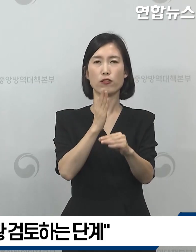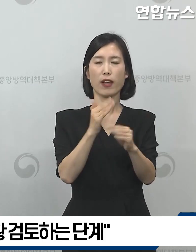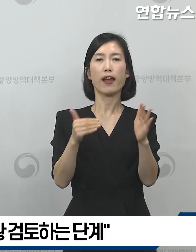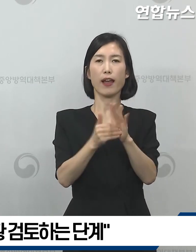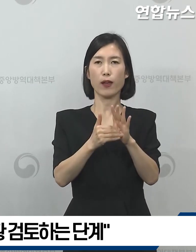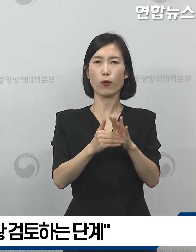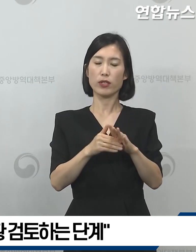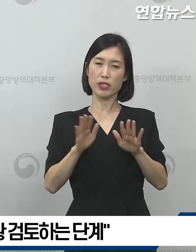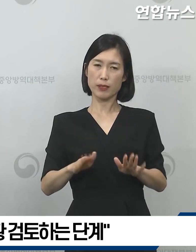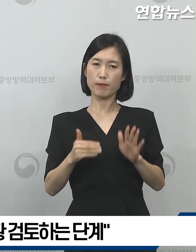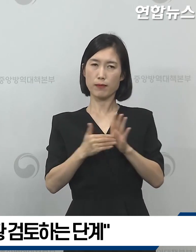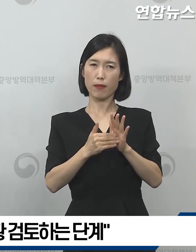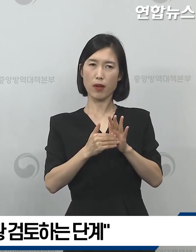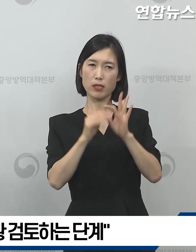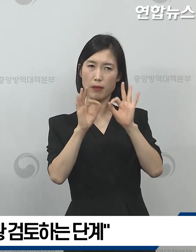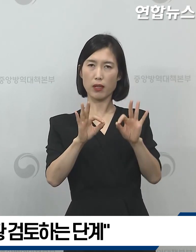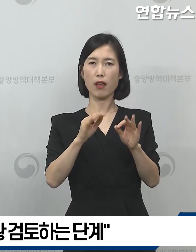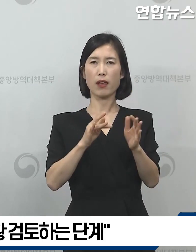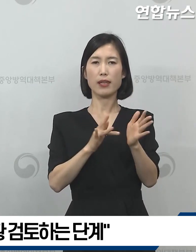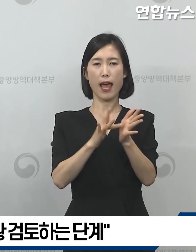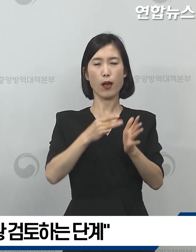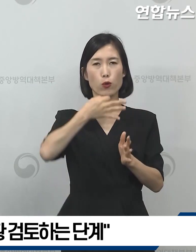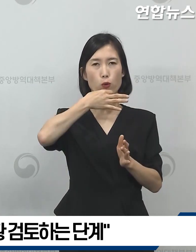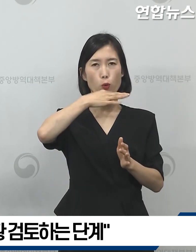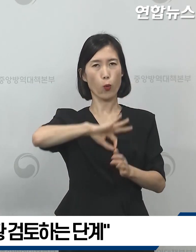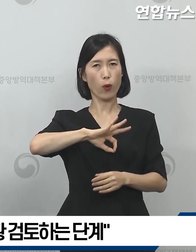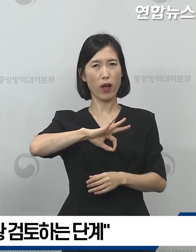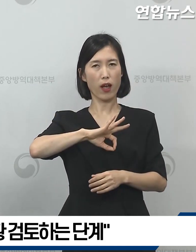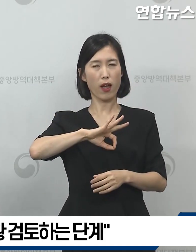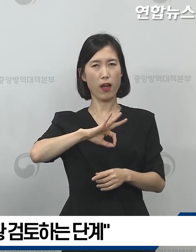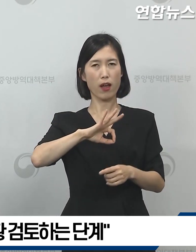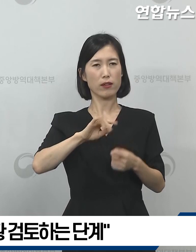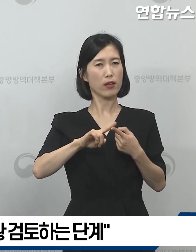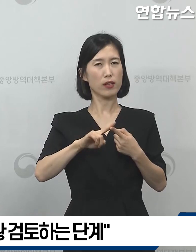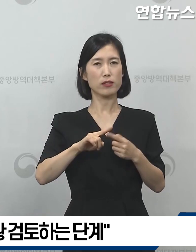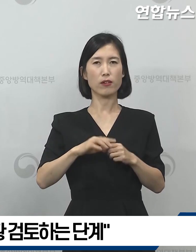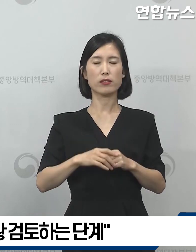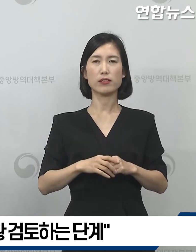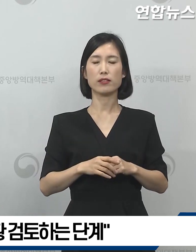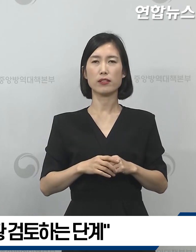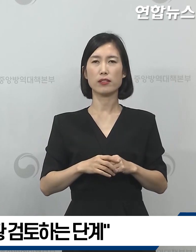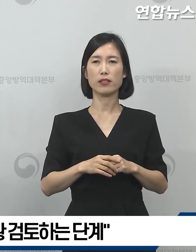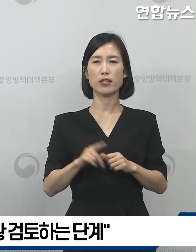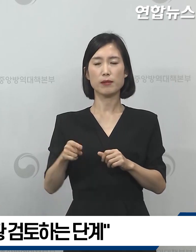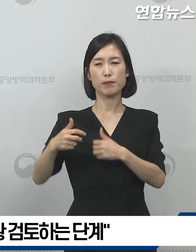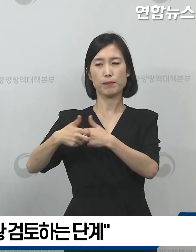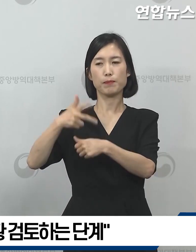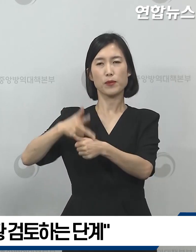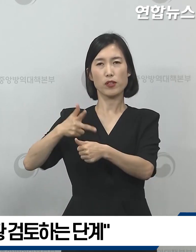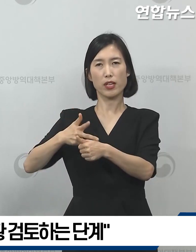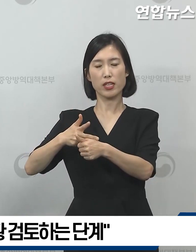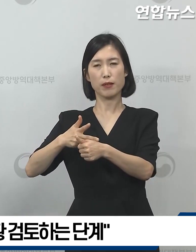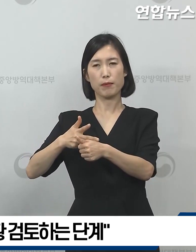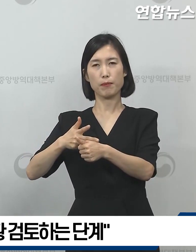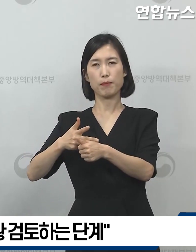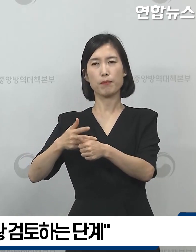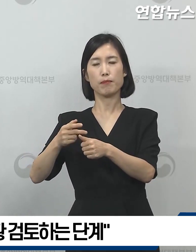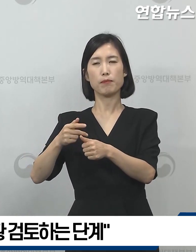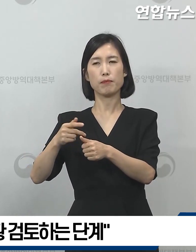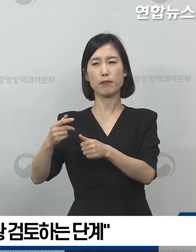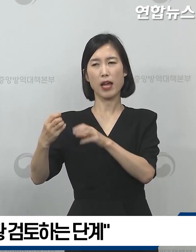현재까지로는 아직은 효과에 대해서는 임상 전문가들과 함께 좀 더